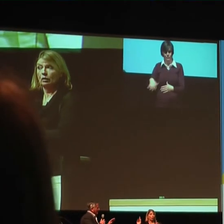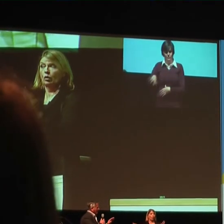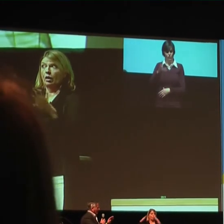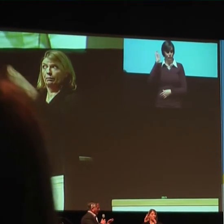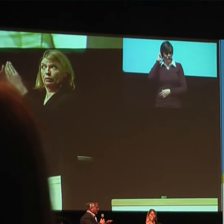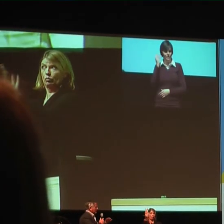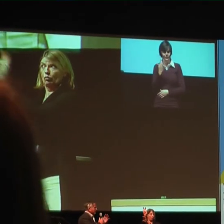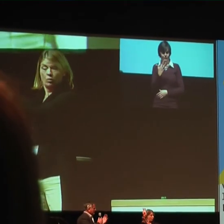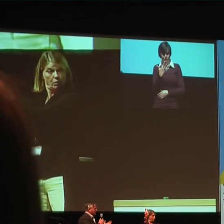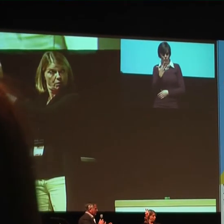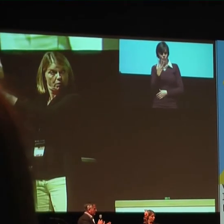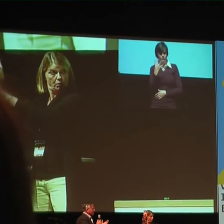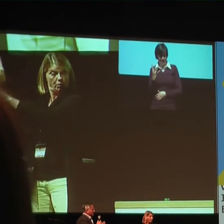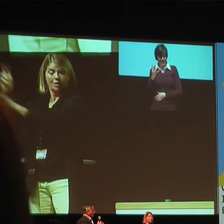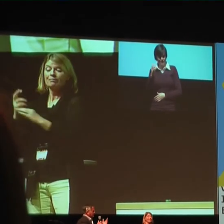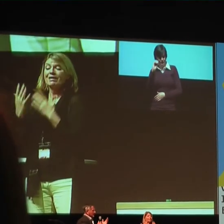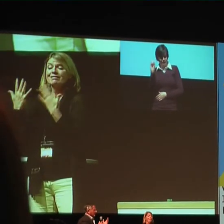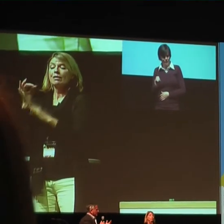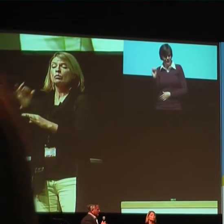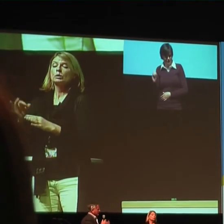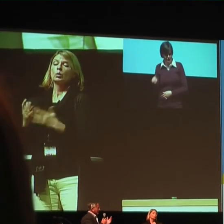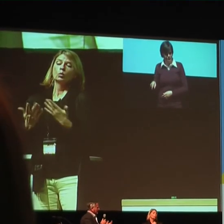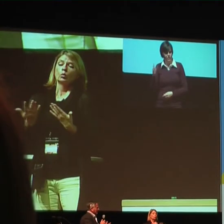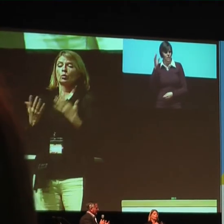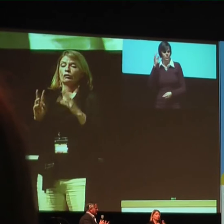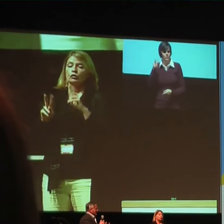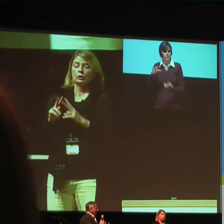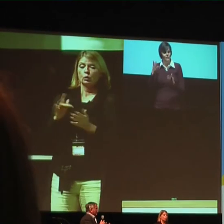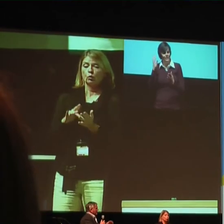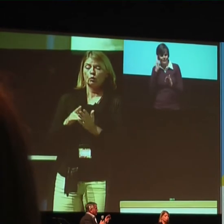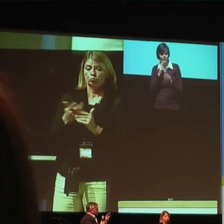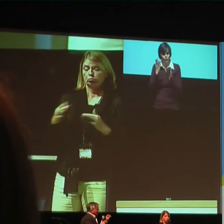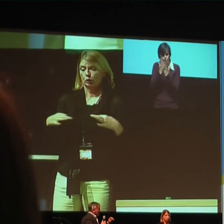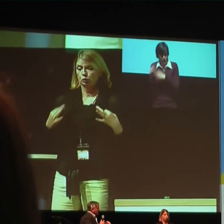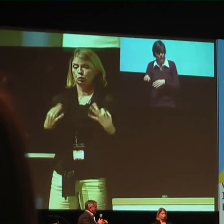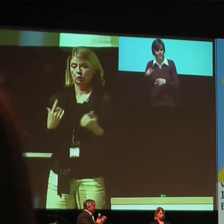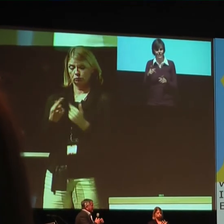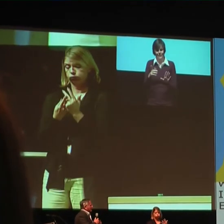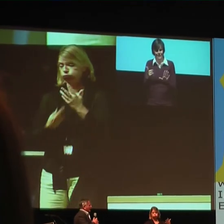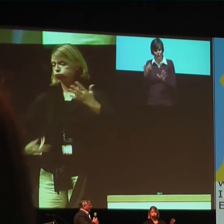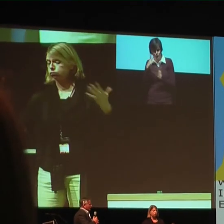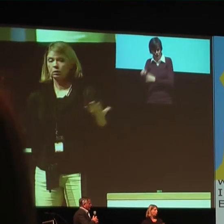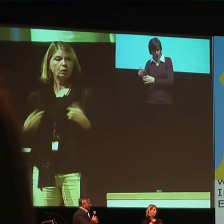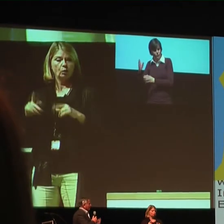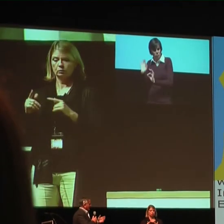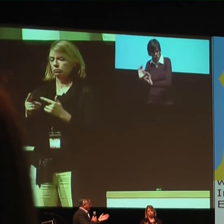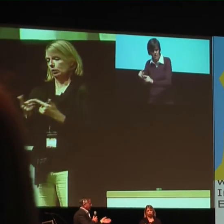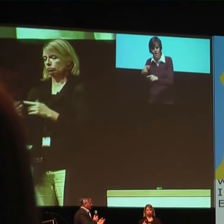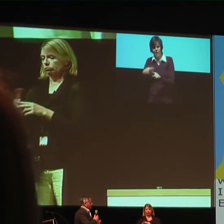auf verschiedenen Gründen, gesundheitlich etc. Und der Rest geht in gehörlosen Schulen, bis zu einer schweren Schule.